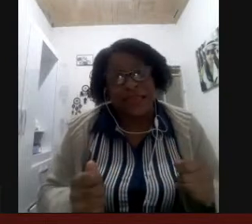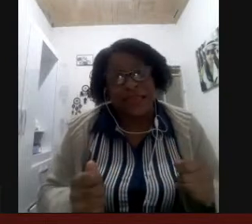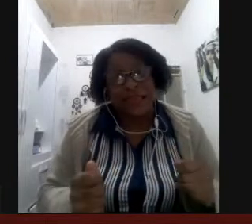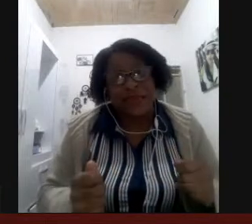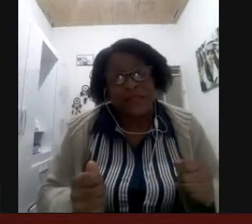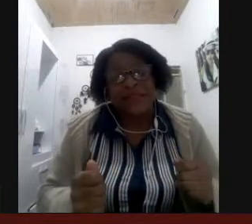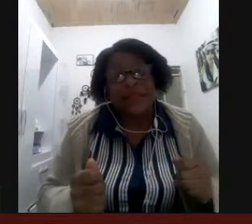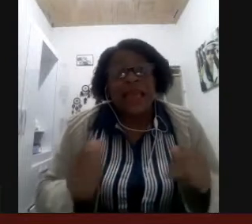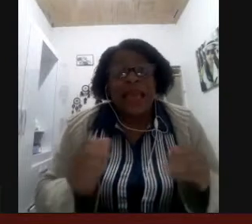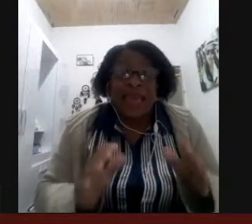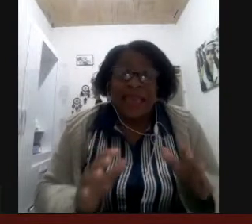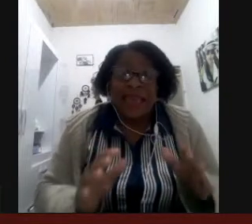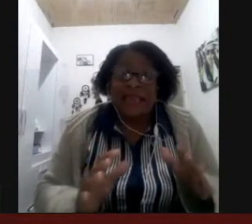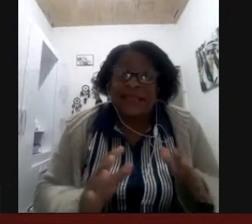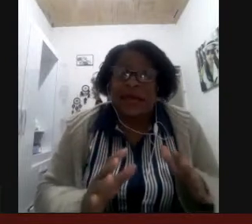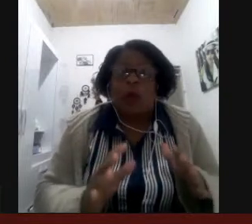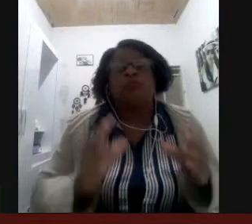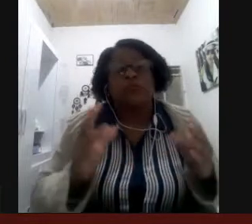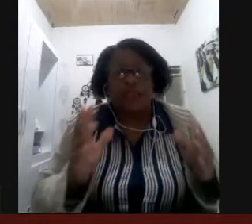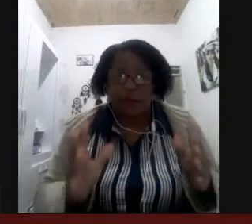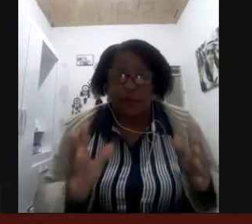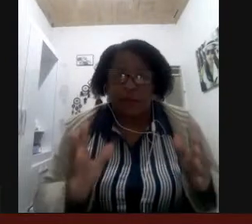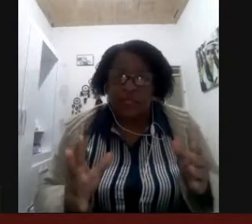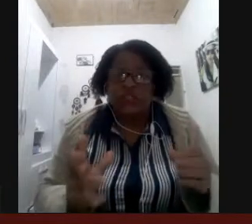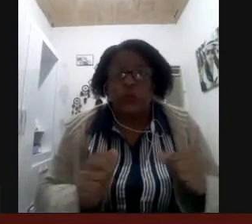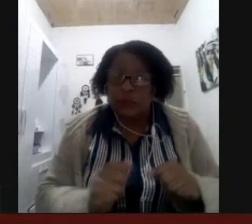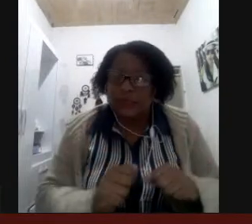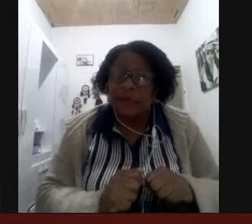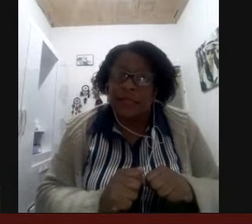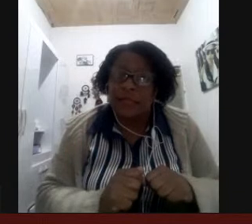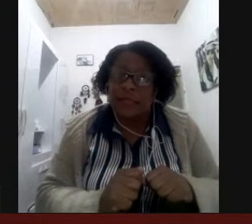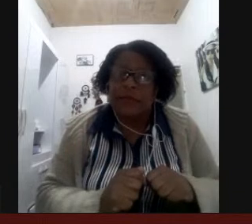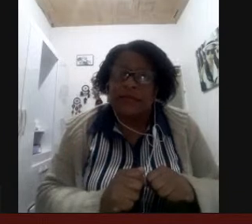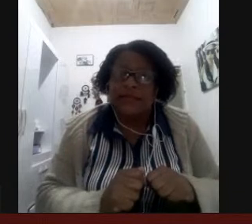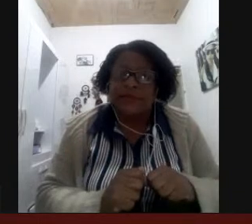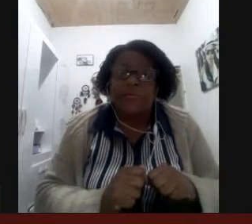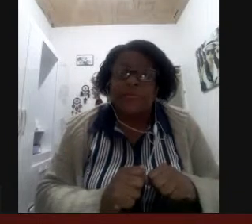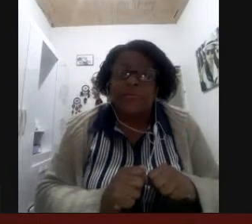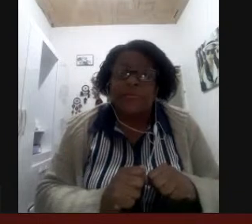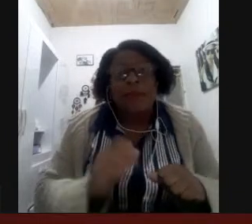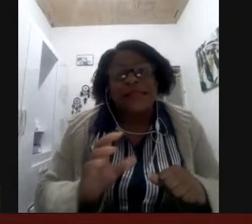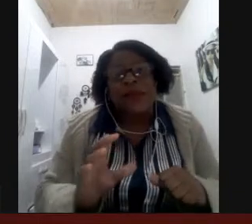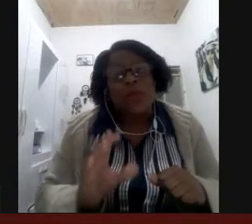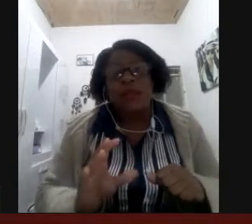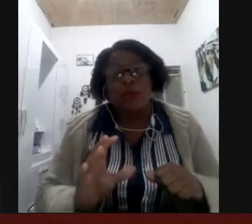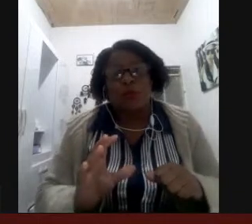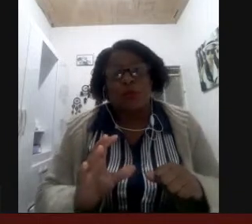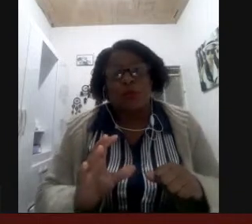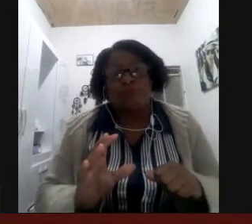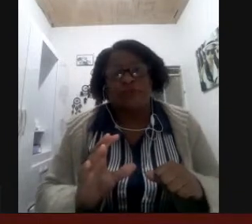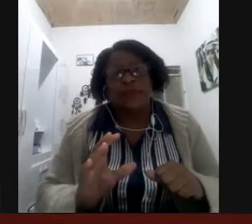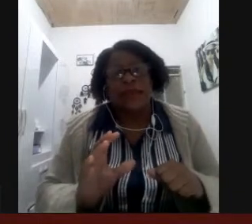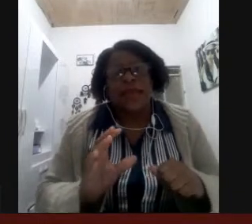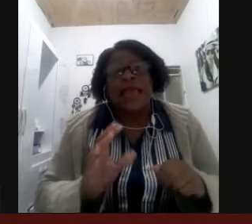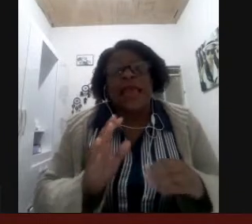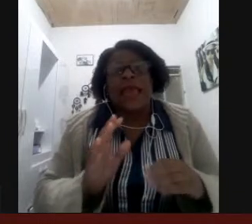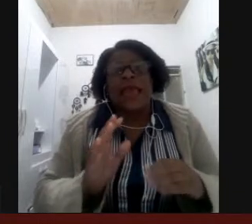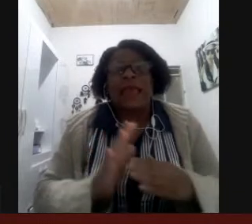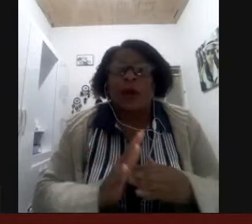Libras é exceção tem família de surdo que sabe Libras mas isso é o mínimo então o que